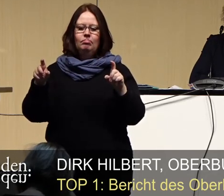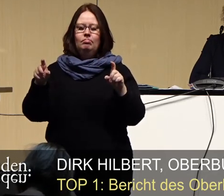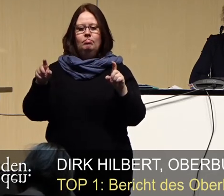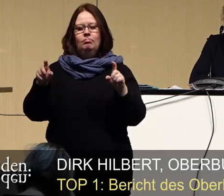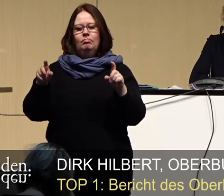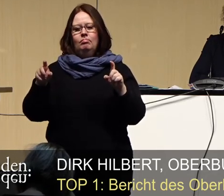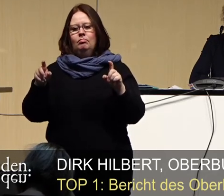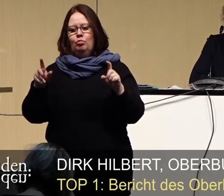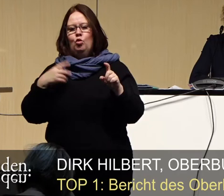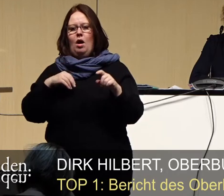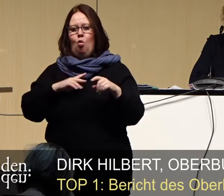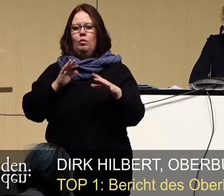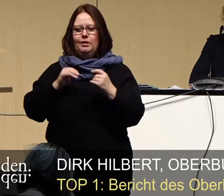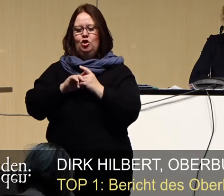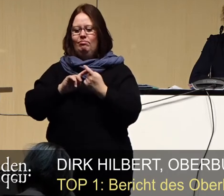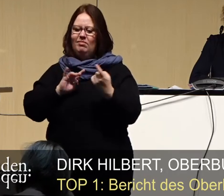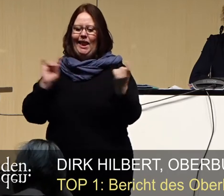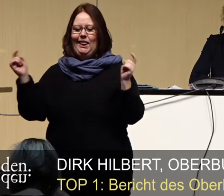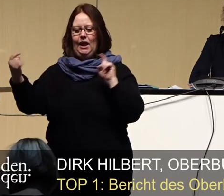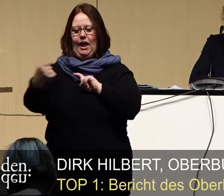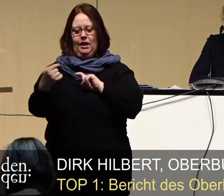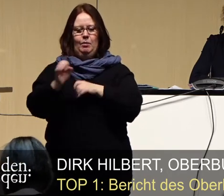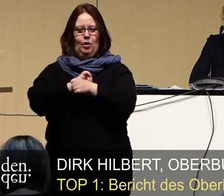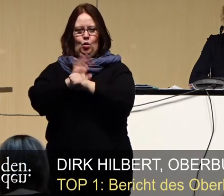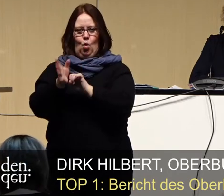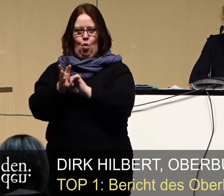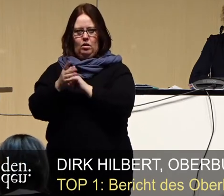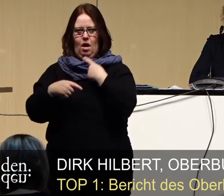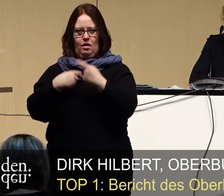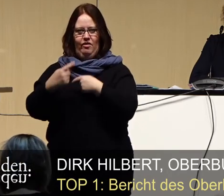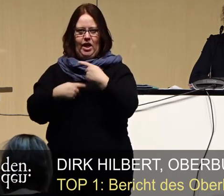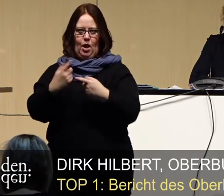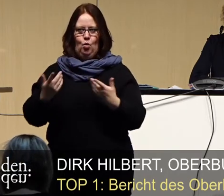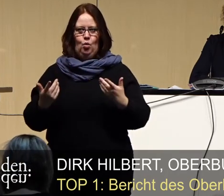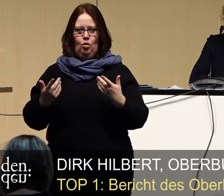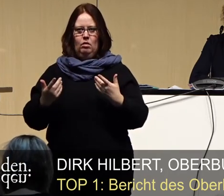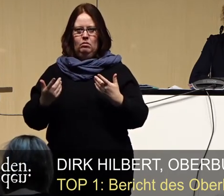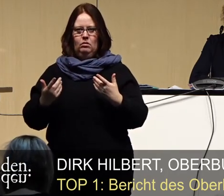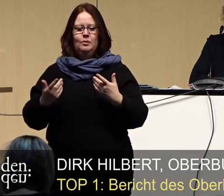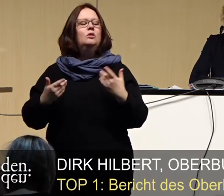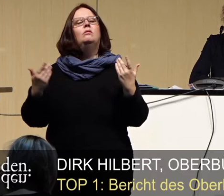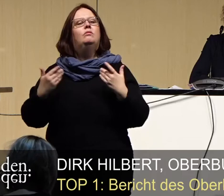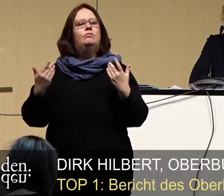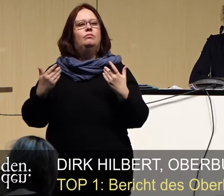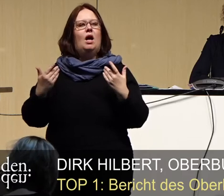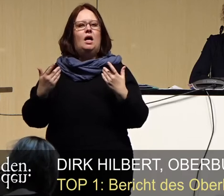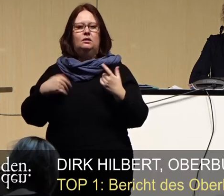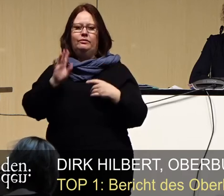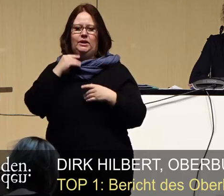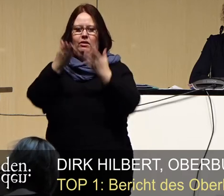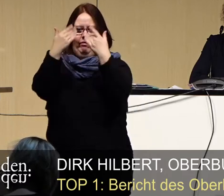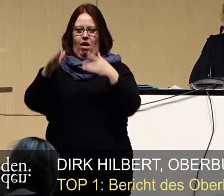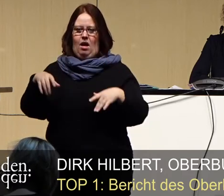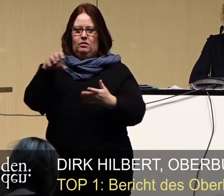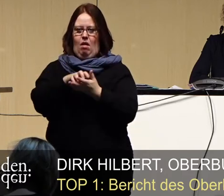indirekt mit der Corona-Entwicklung im Zusammenhang steht, nämlich die Durchführung des Striezelmarktes.